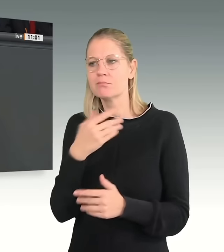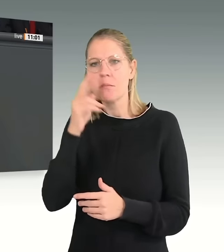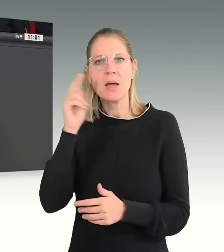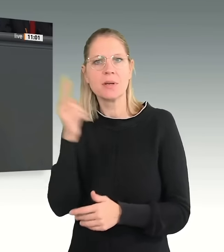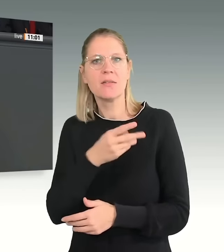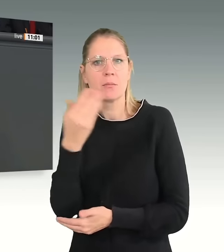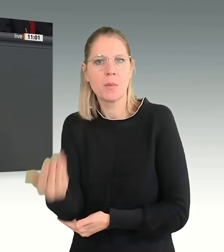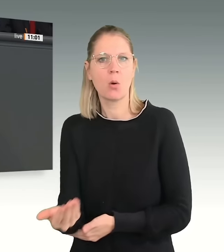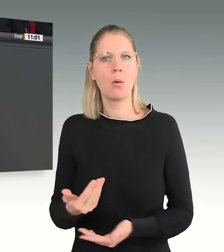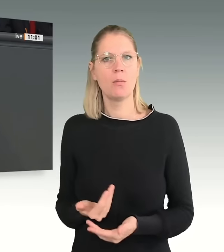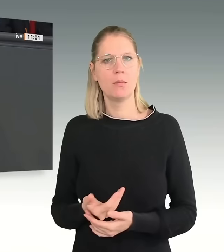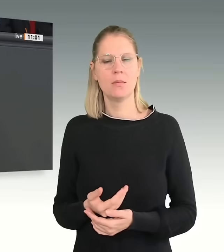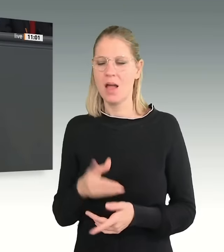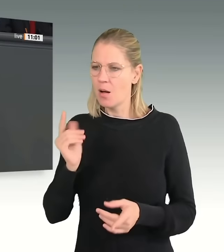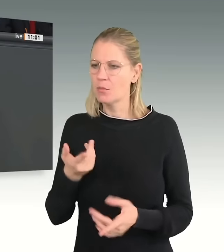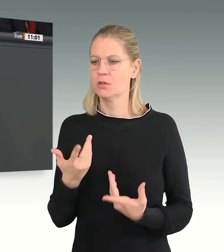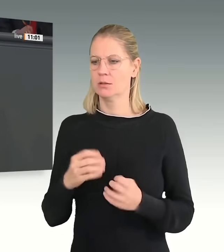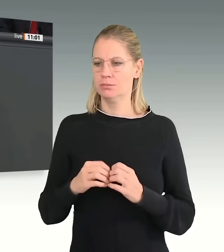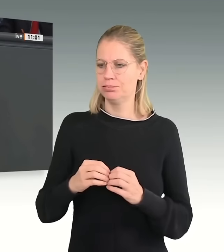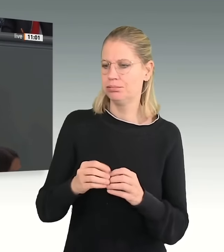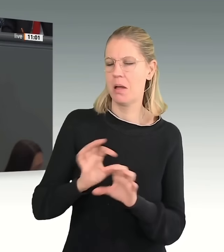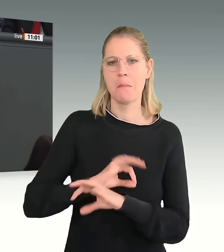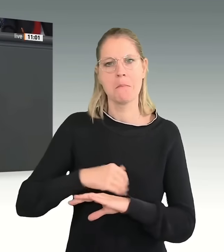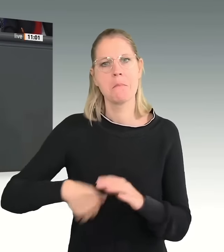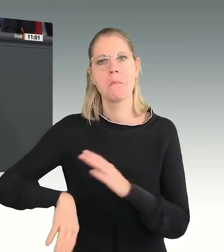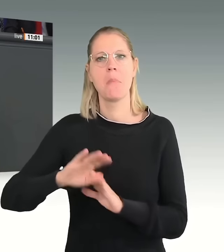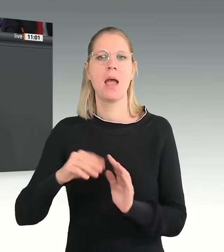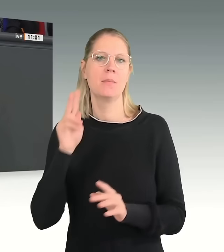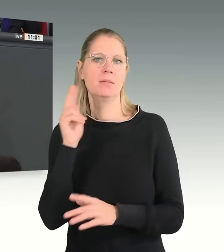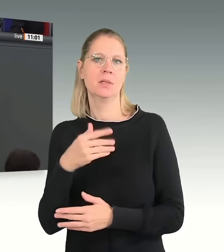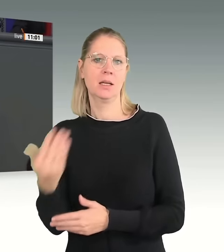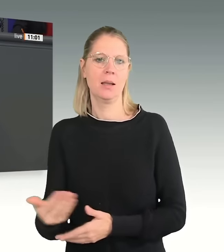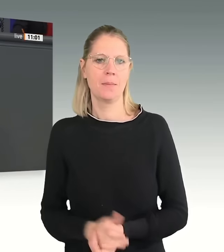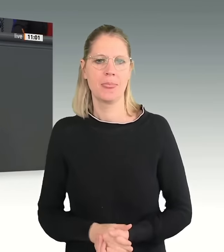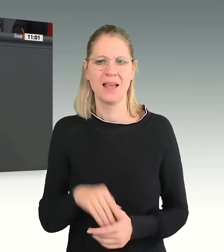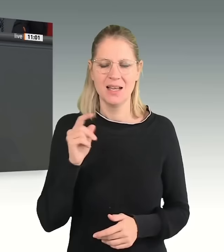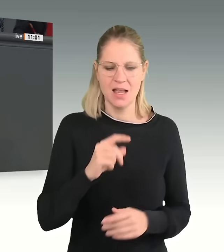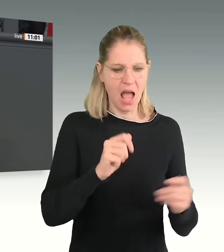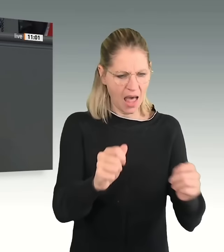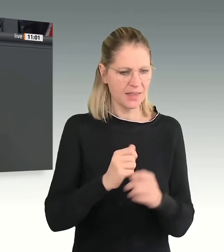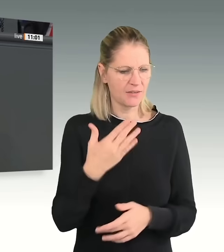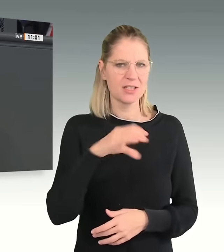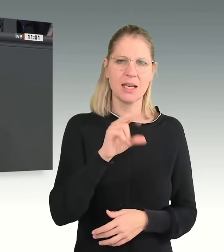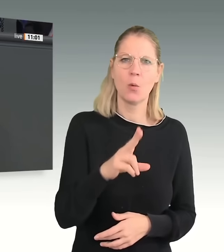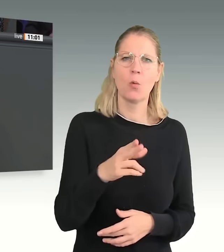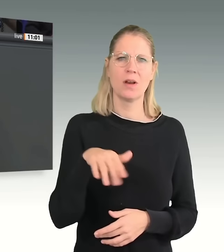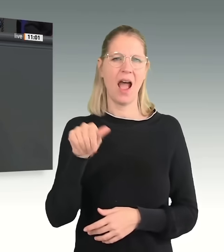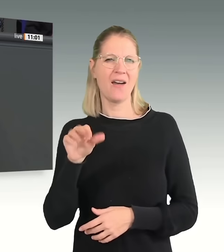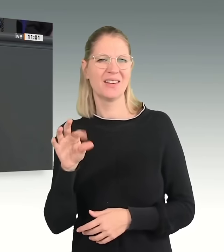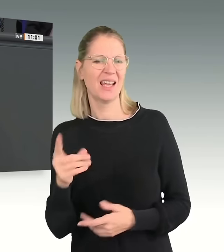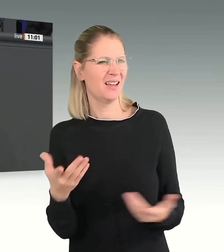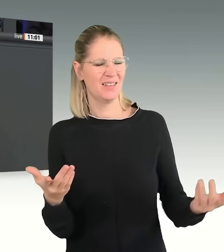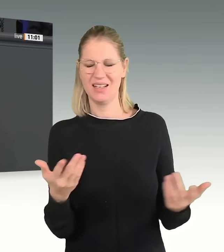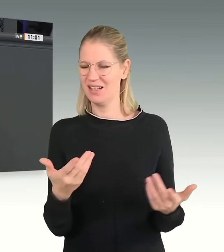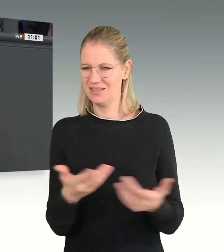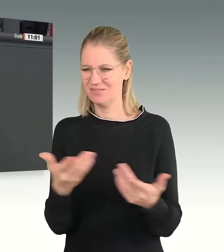daran arbeiten, dass das mehr wird. Und ich finde, dass diese Debatte und die Anträge, die von CDU und AfD vorliegen dazu, diesem Anliegen überhaupt